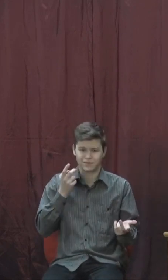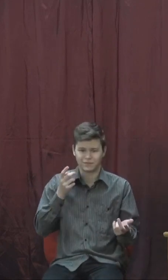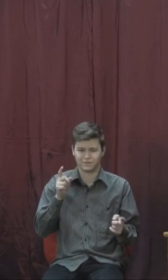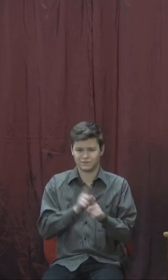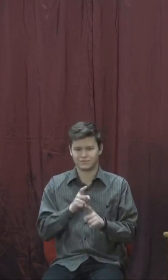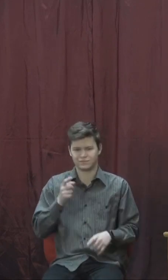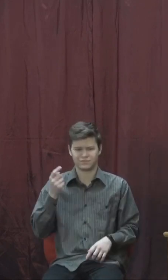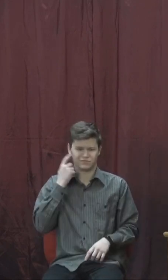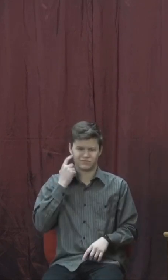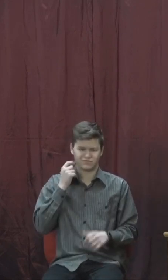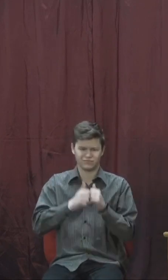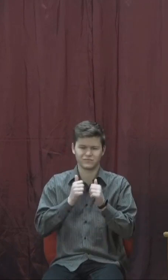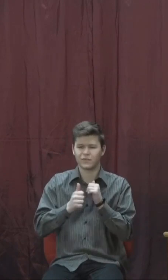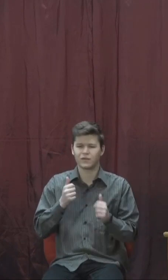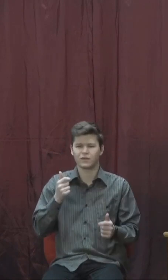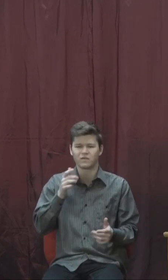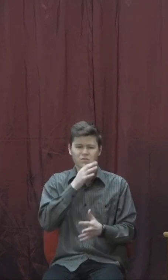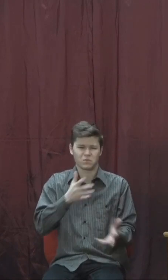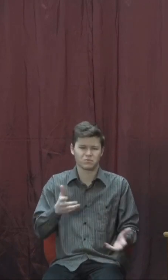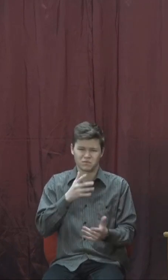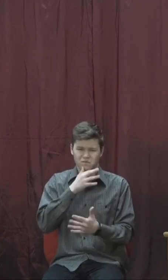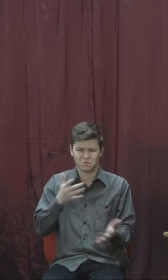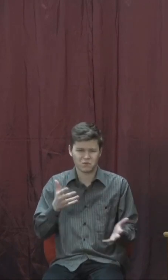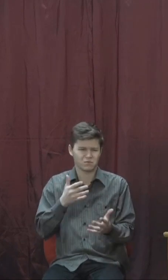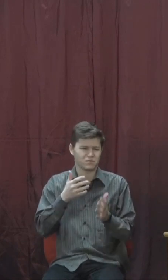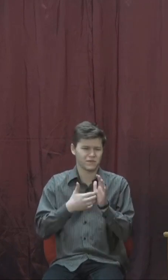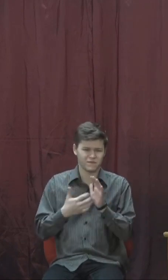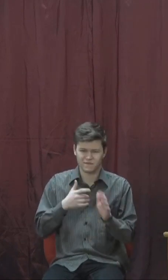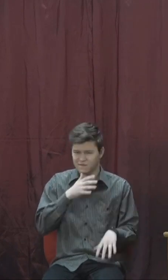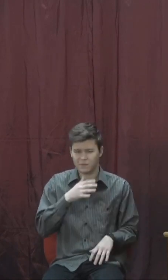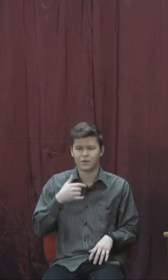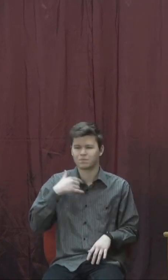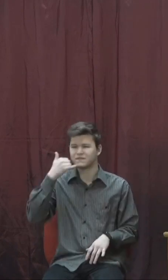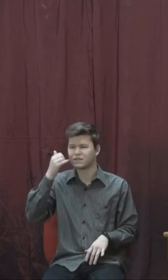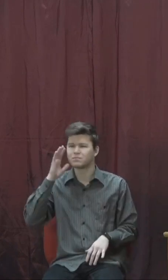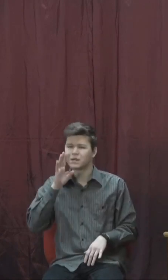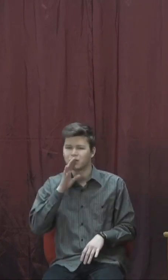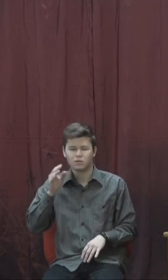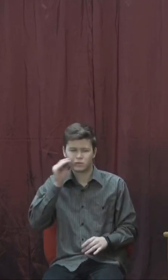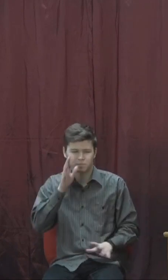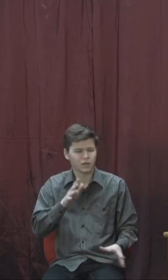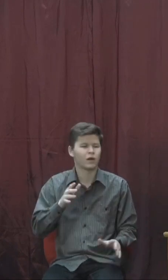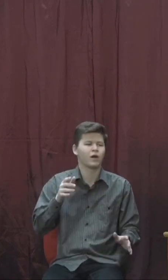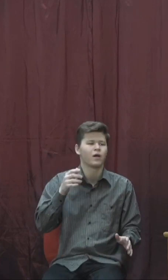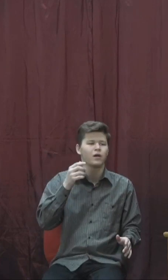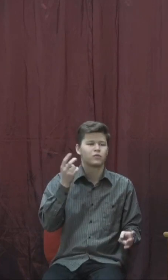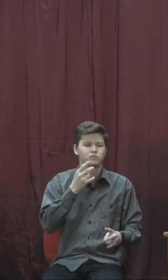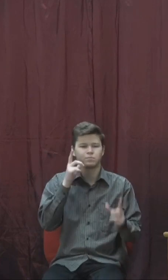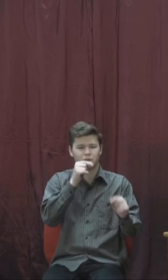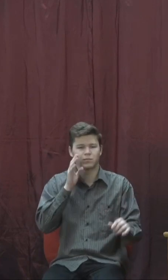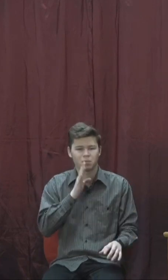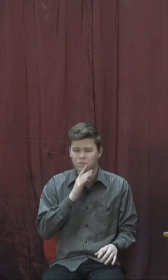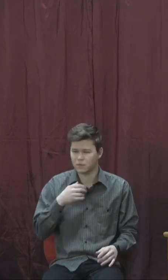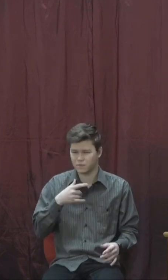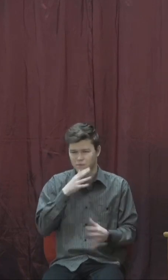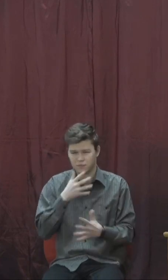Не хватає часу поїхати до мами, не хватає часу подзвонити там татові, а своїх друзів старих немає часу